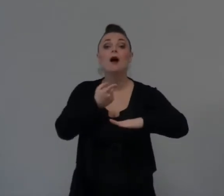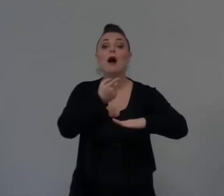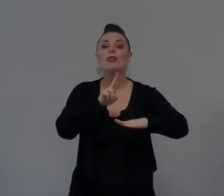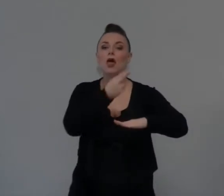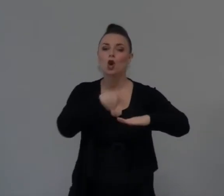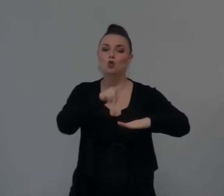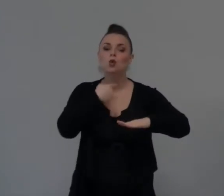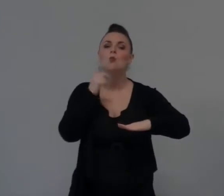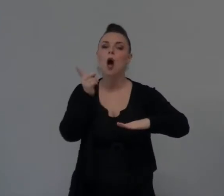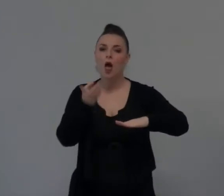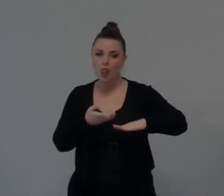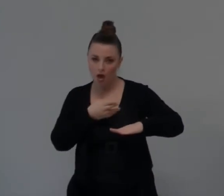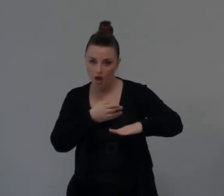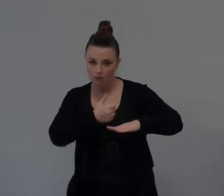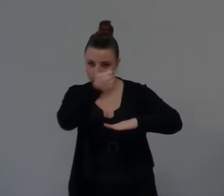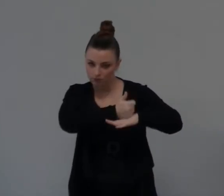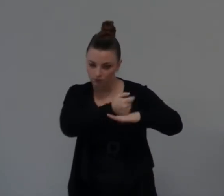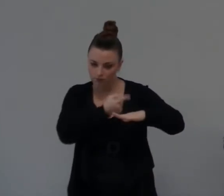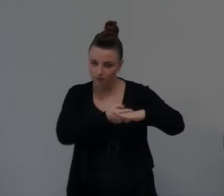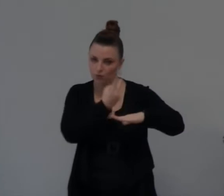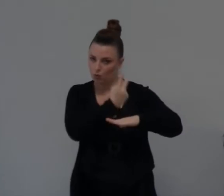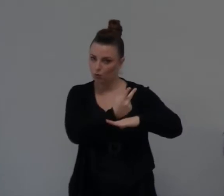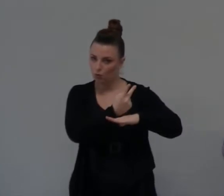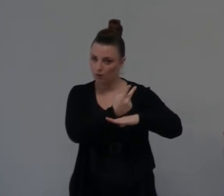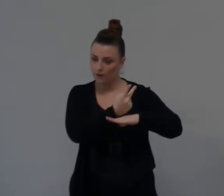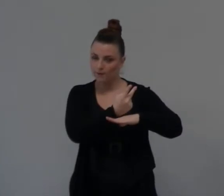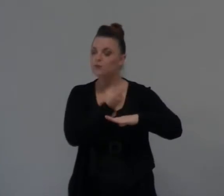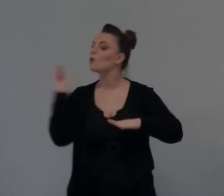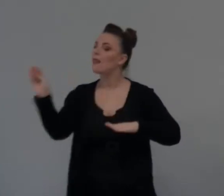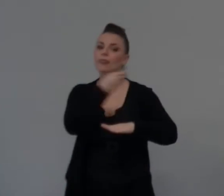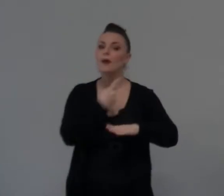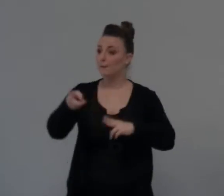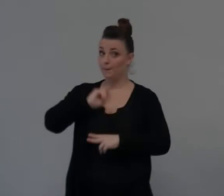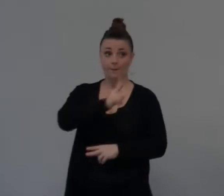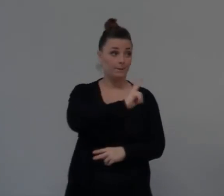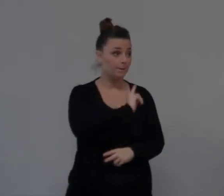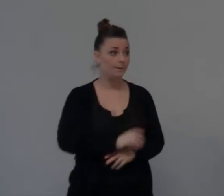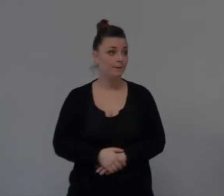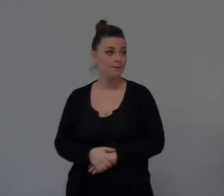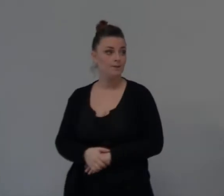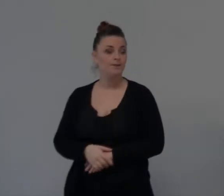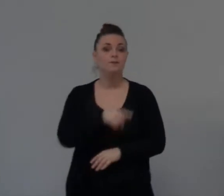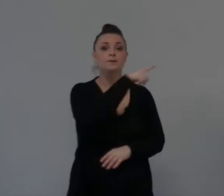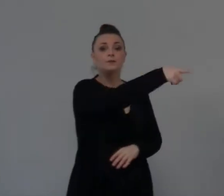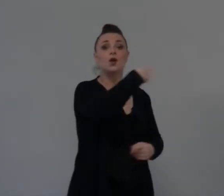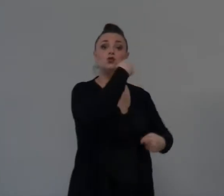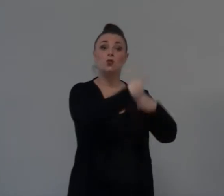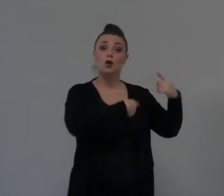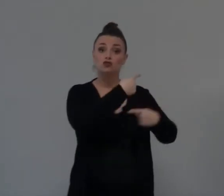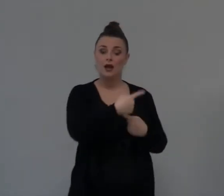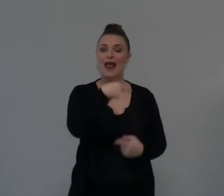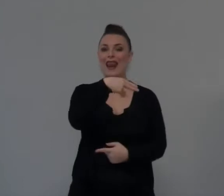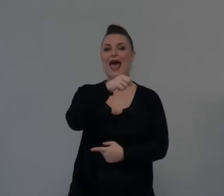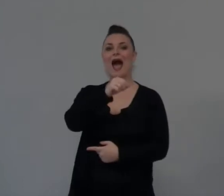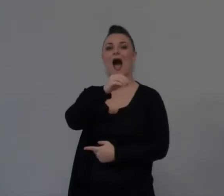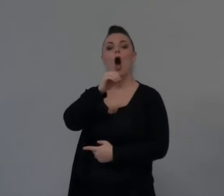i problemi più principali. E' una domanda che mi ha risposto bene. La sua c'era di Ruth? Novi,